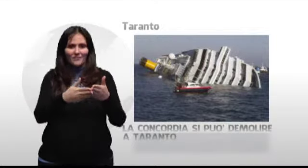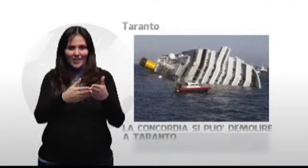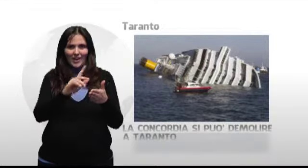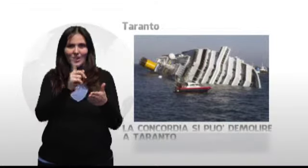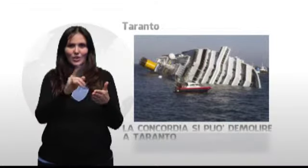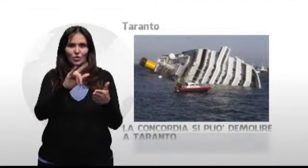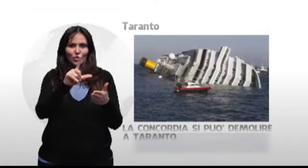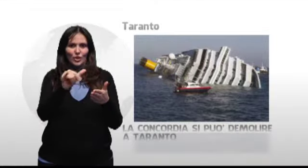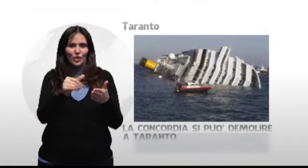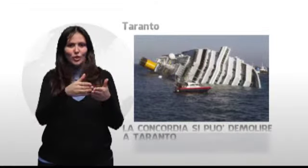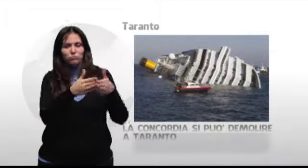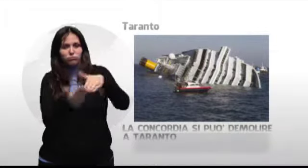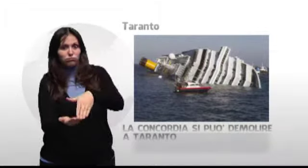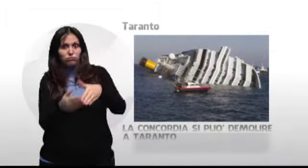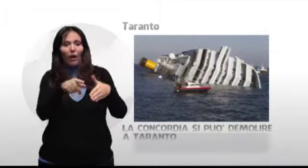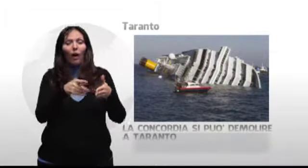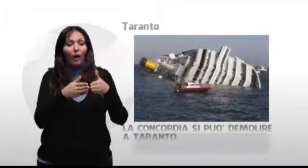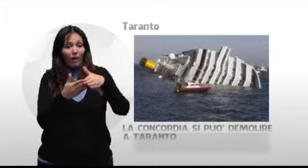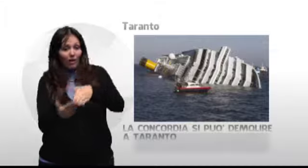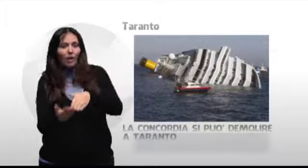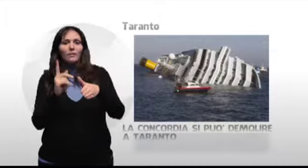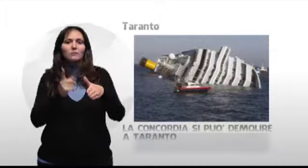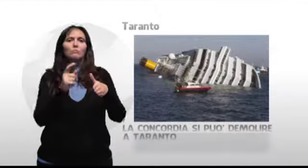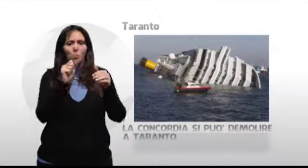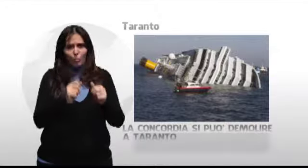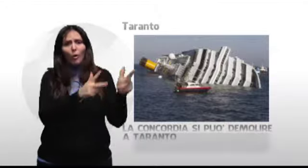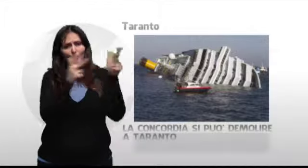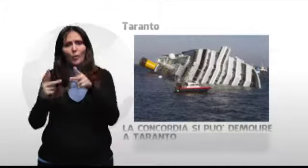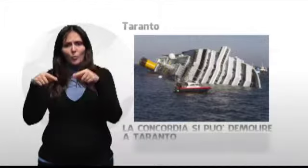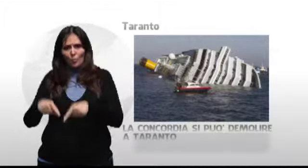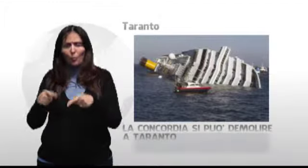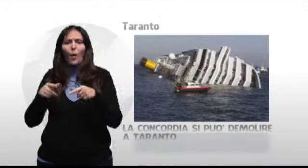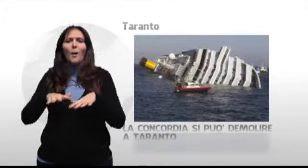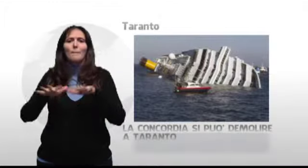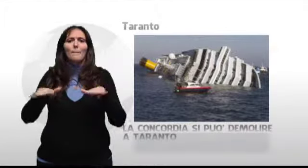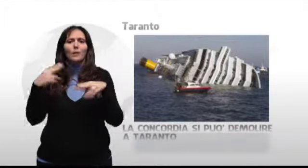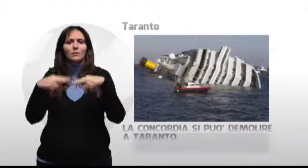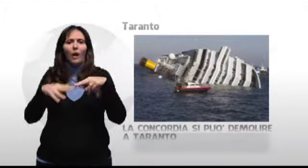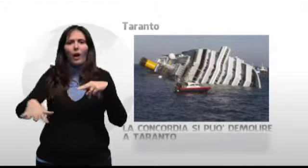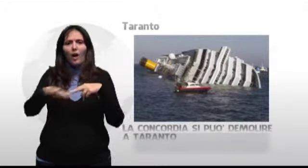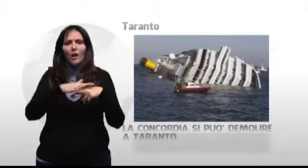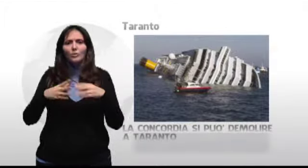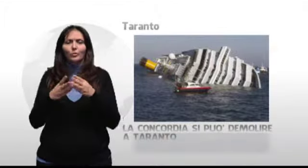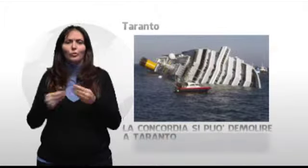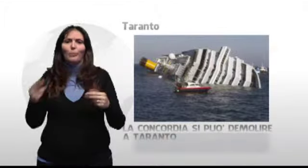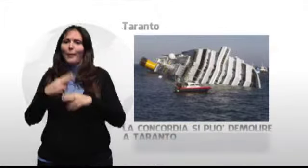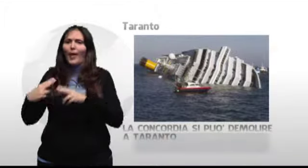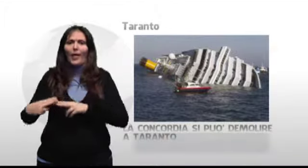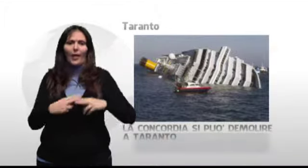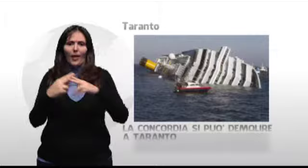essere demolita nel porto del capologo ionico, sfruttando un'ampia area di mar grande fra il terzo e il quarto sporgente, in uso all'Ilva,